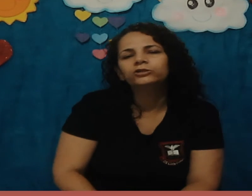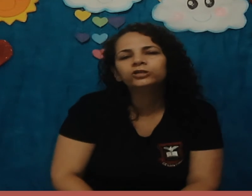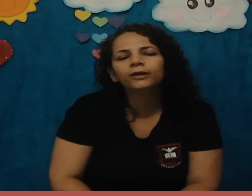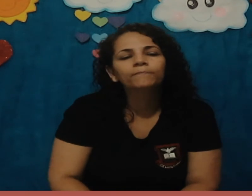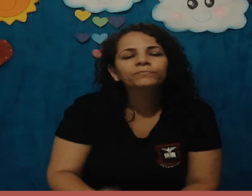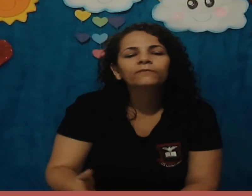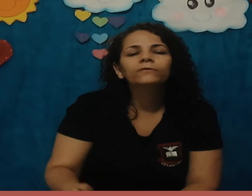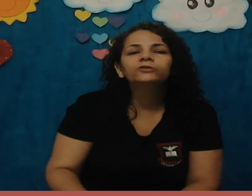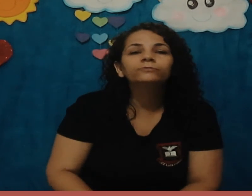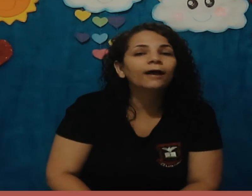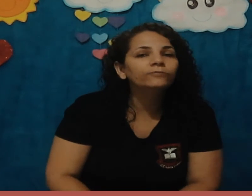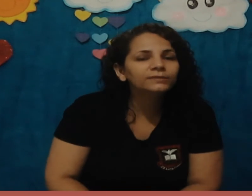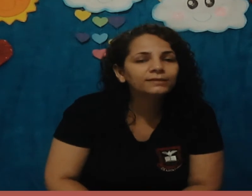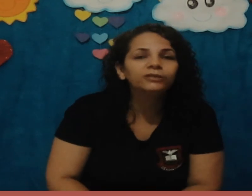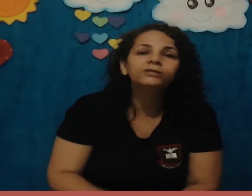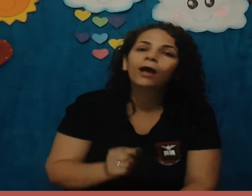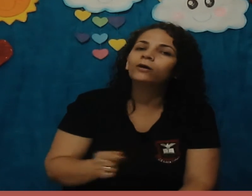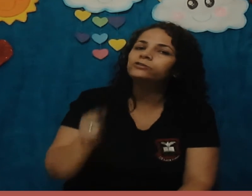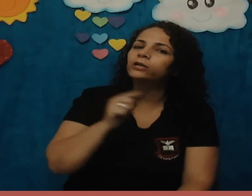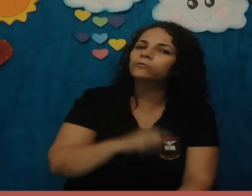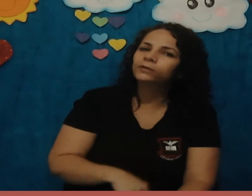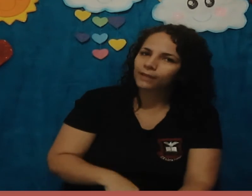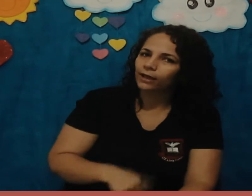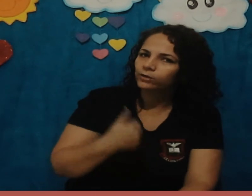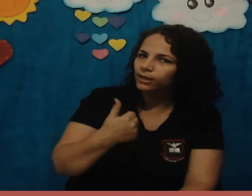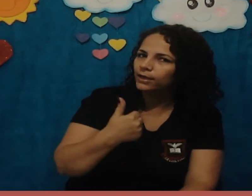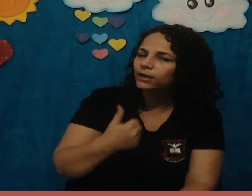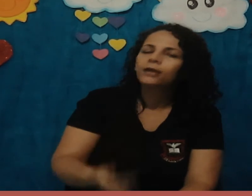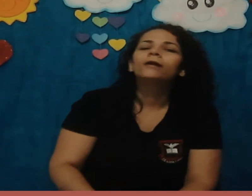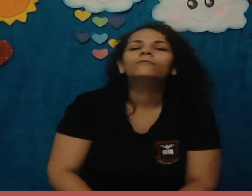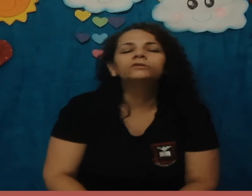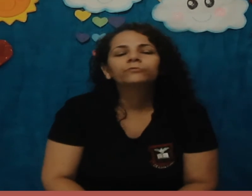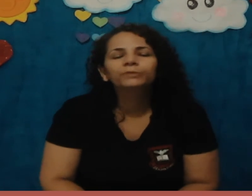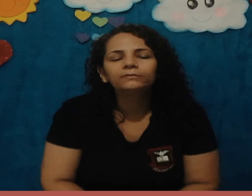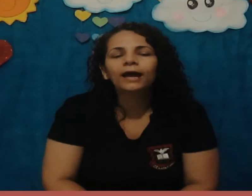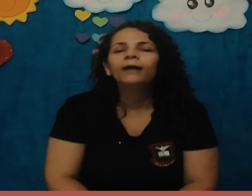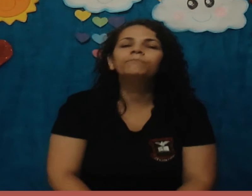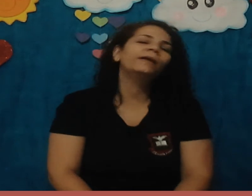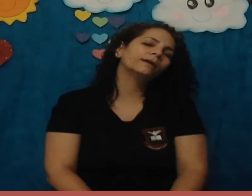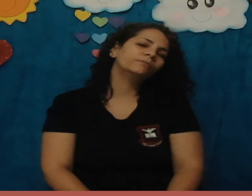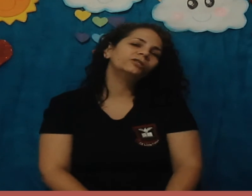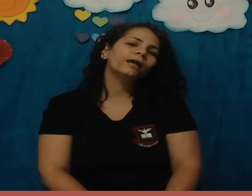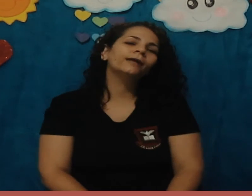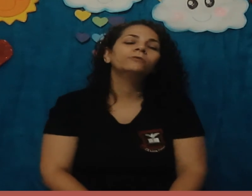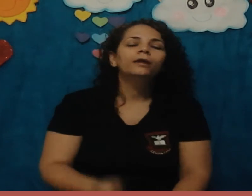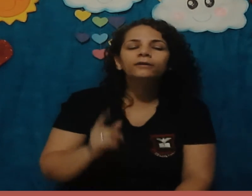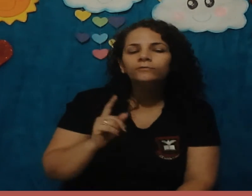titia, vão ajudar vocês na hora de recortar, ok? Vocês vão pintar bem caprichado e vão